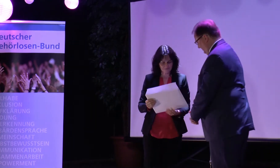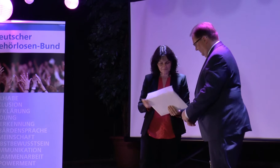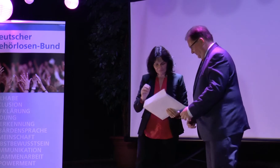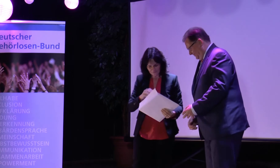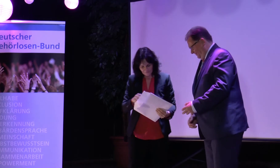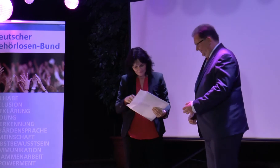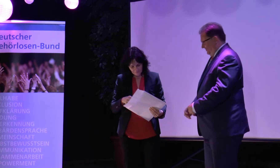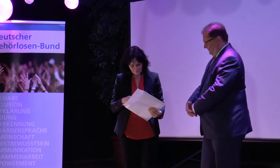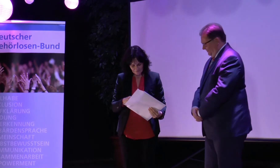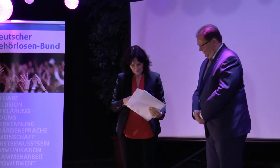Behördenbund.